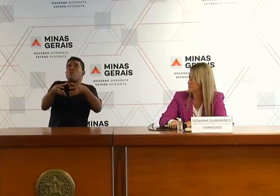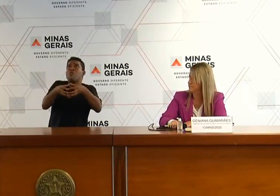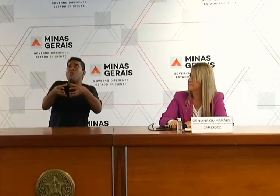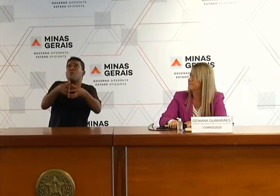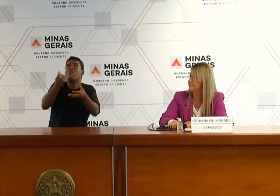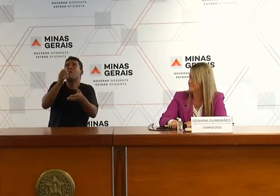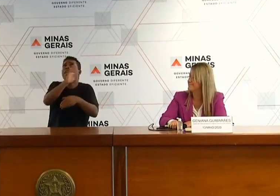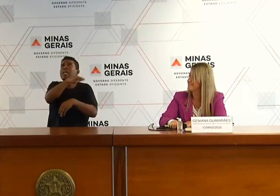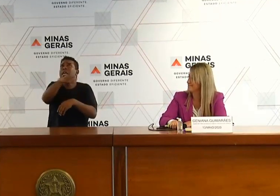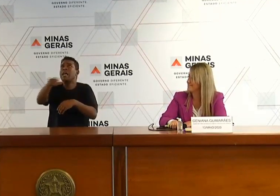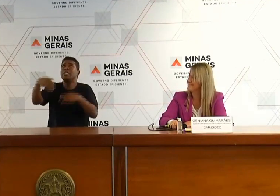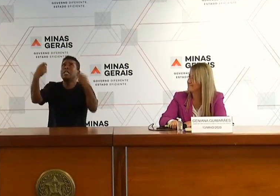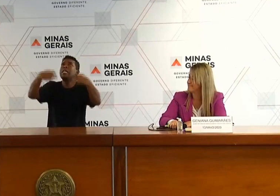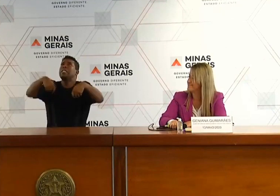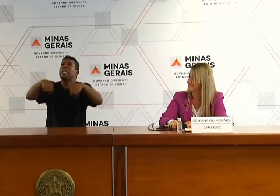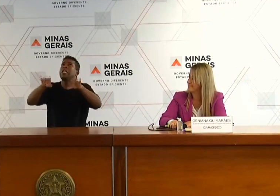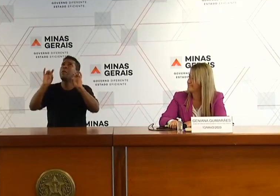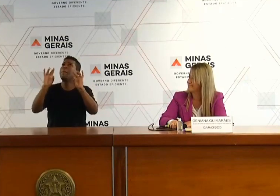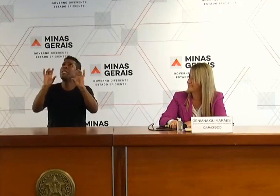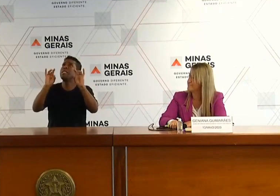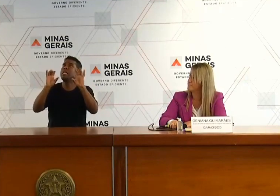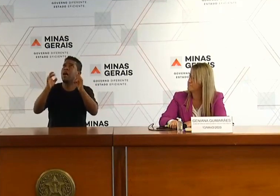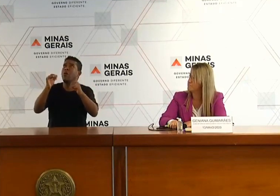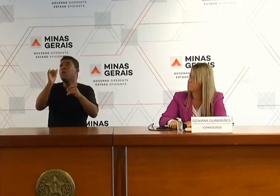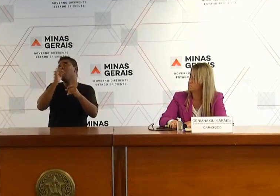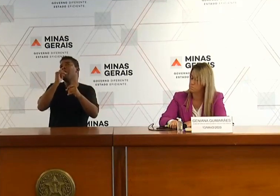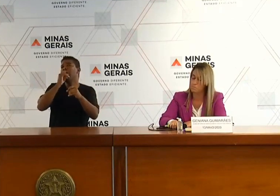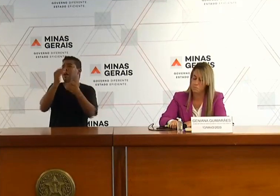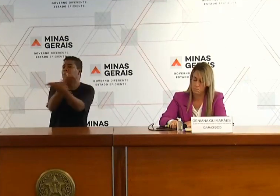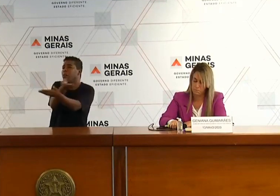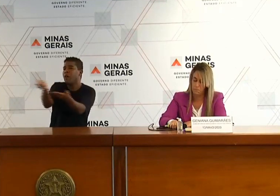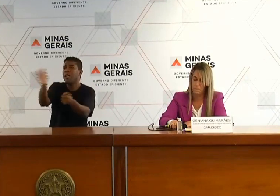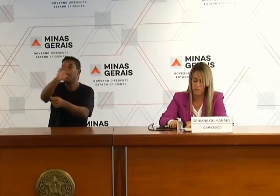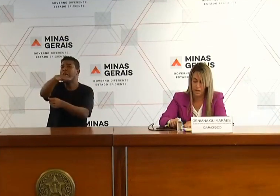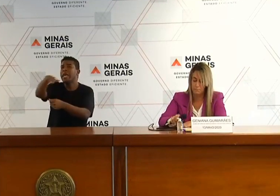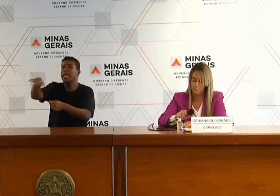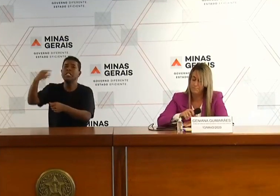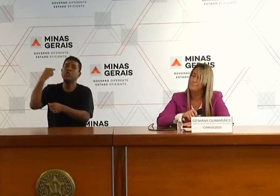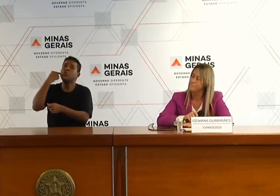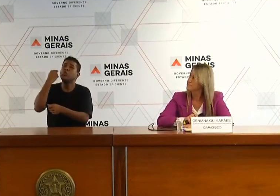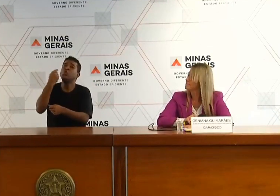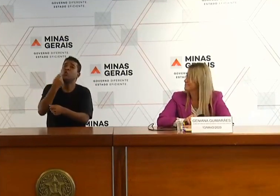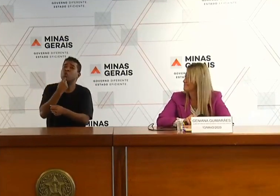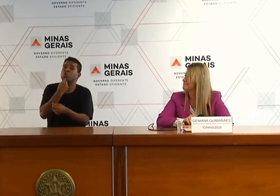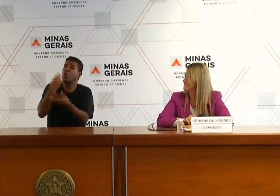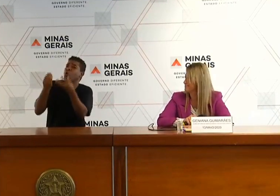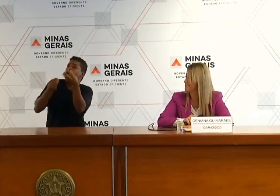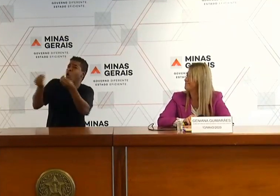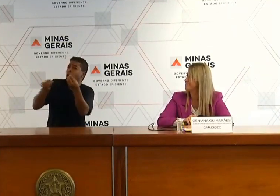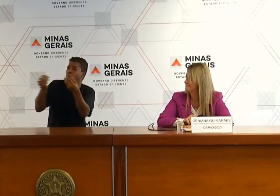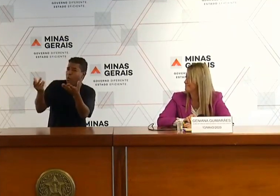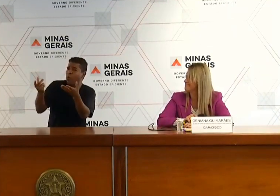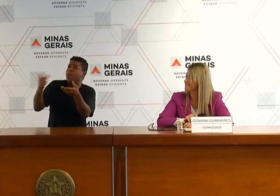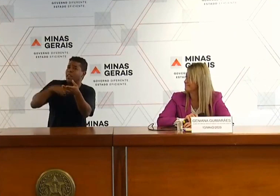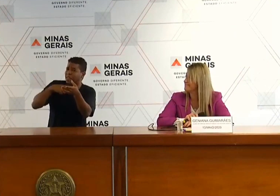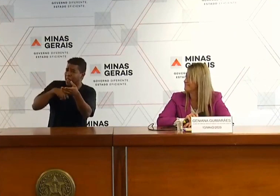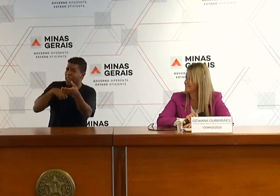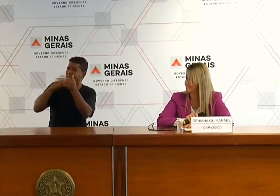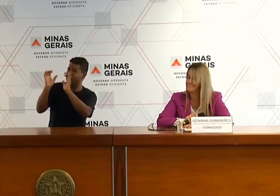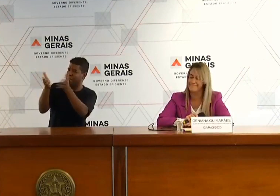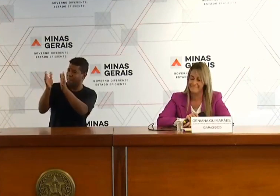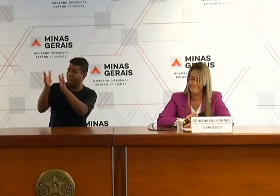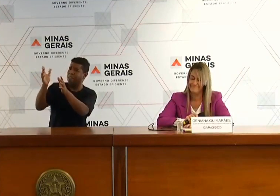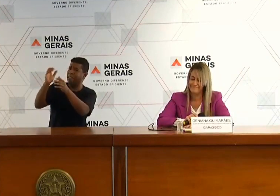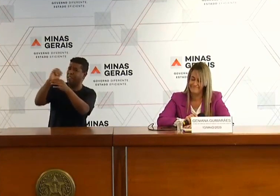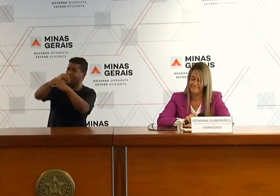especiais? Para as crianças surdas, por exemplo, será disponibilizado uma transmissão com língua de sinais?